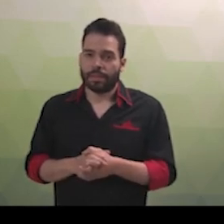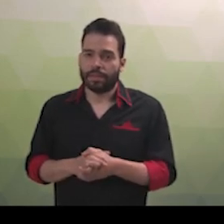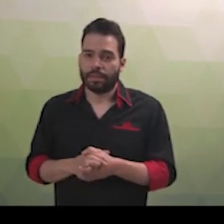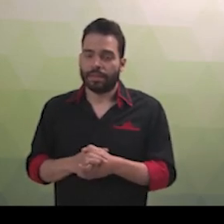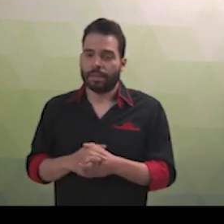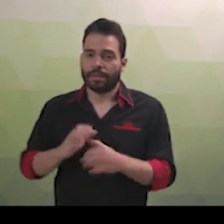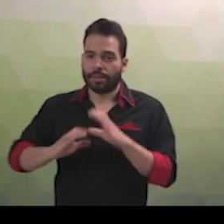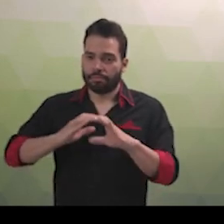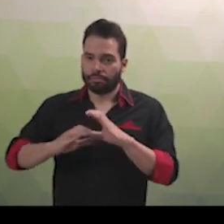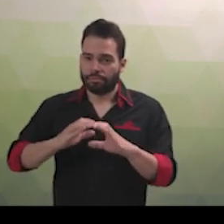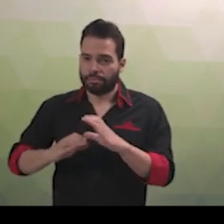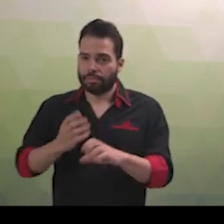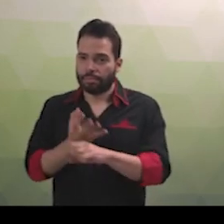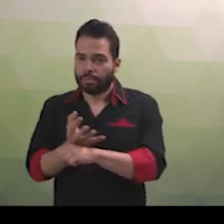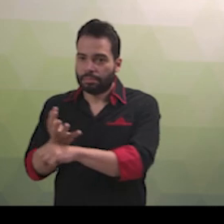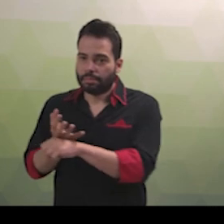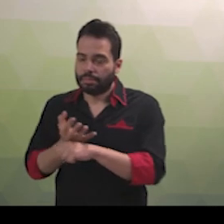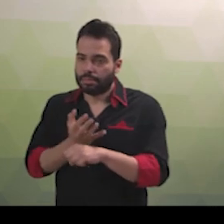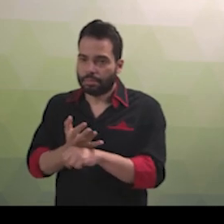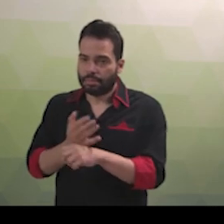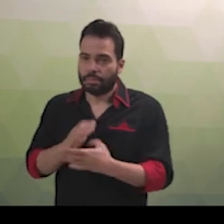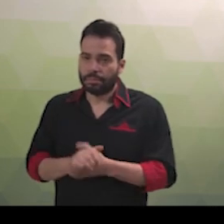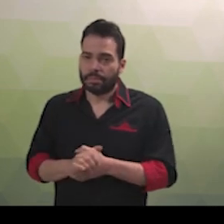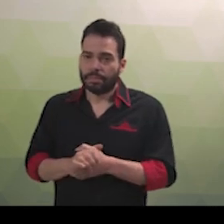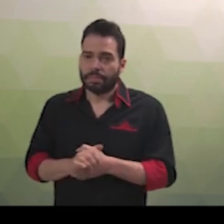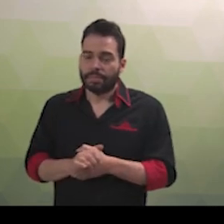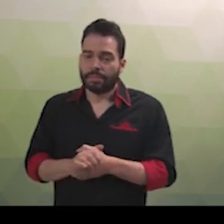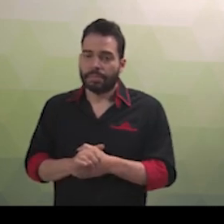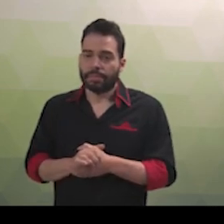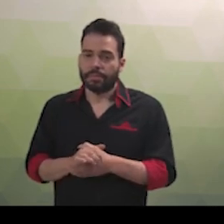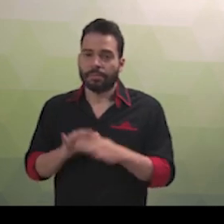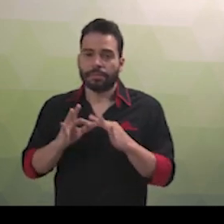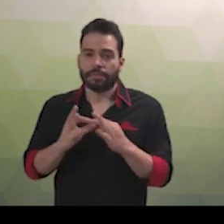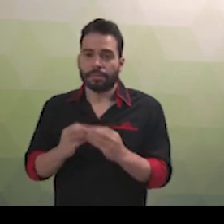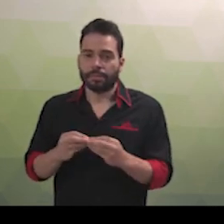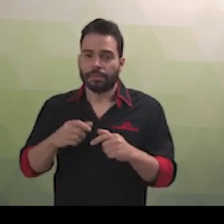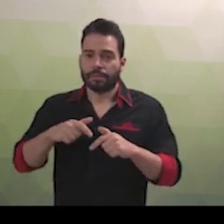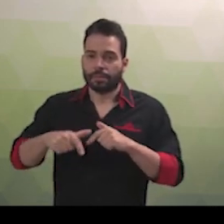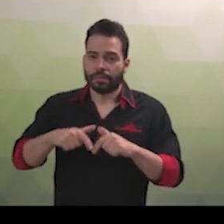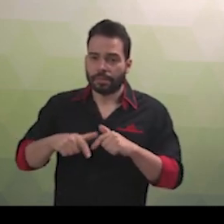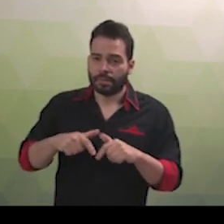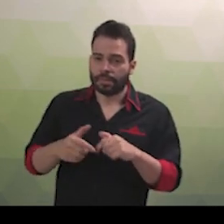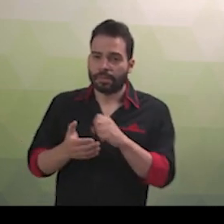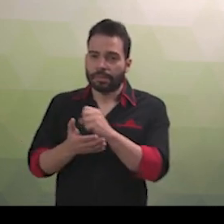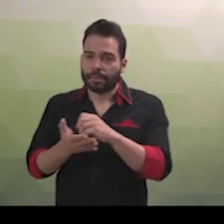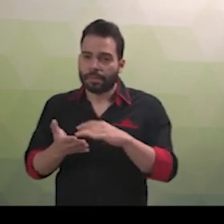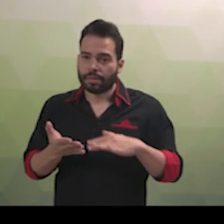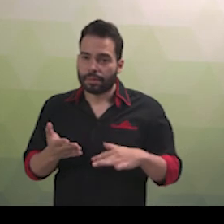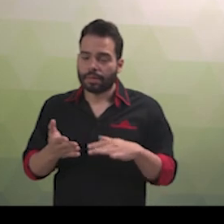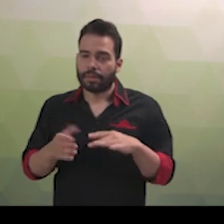no apoio à acessibilidade aos serviços e às atividades fim da instituição de ensino. Artigo 30.